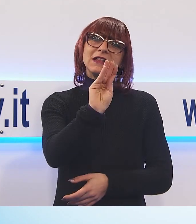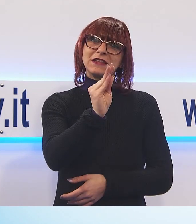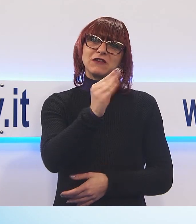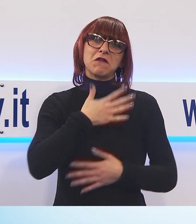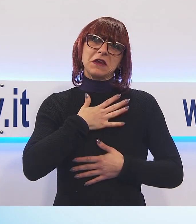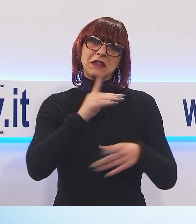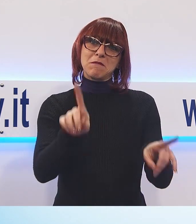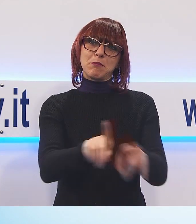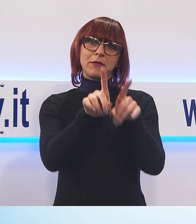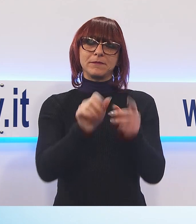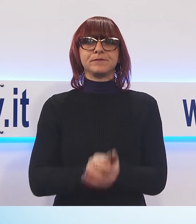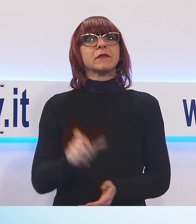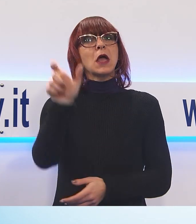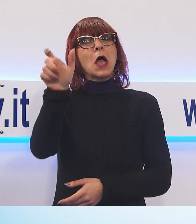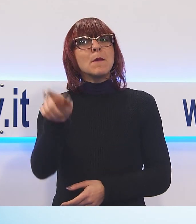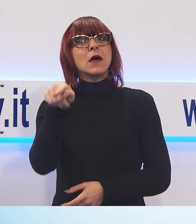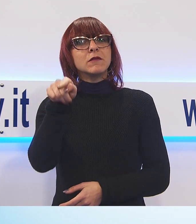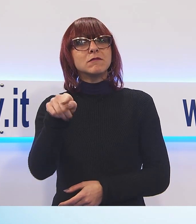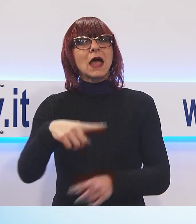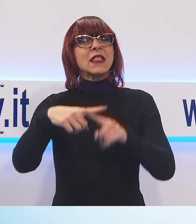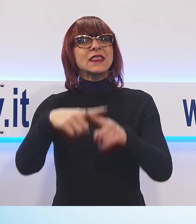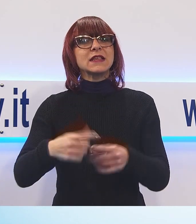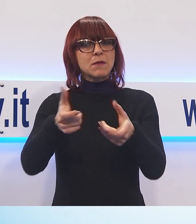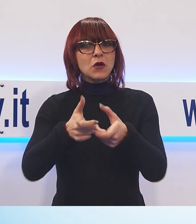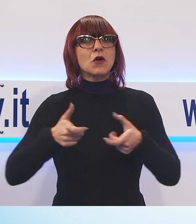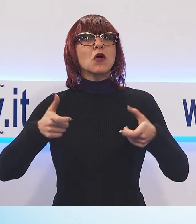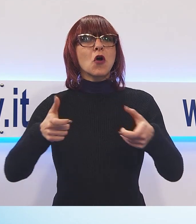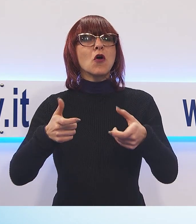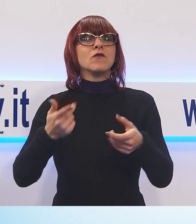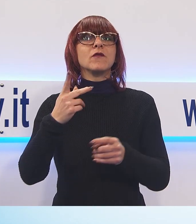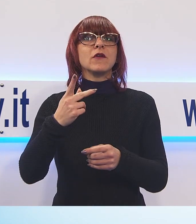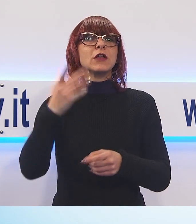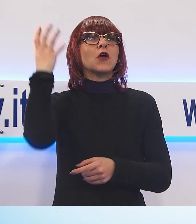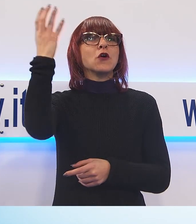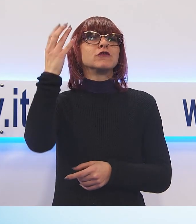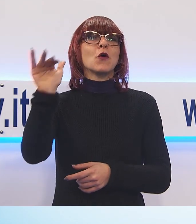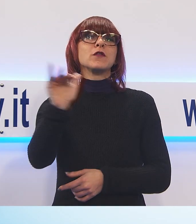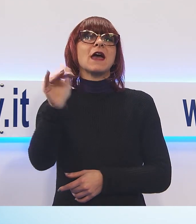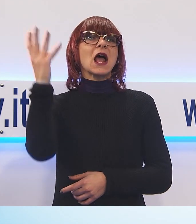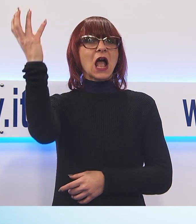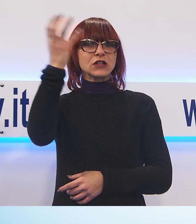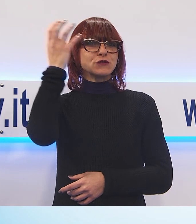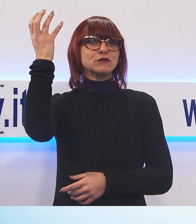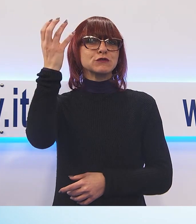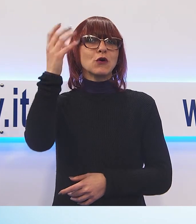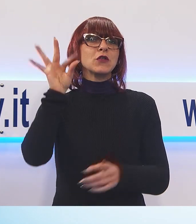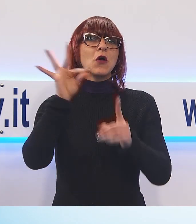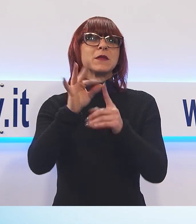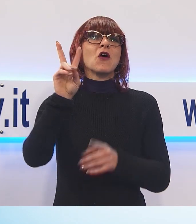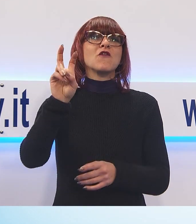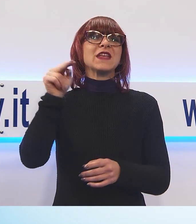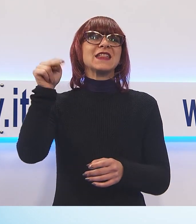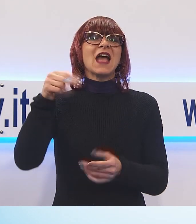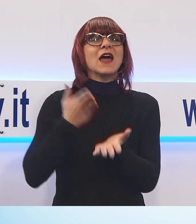Il professore ha infatti testimonial del convegno Sogna, ragazzo, sogna, dedicato ai 20 anni del progetto Tutor